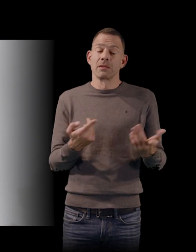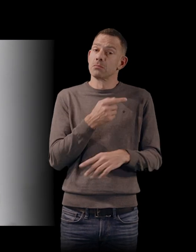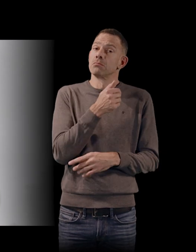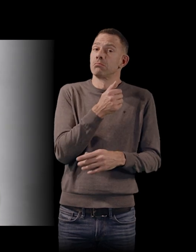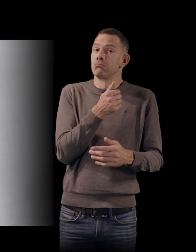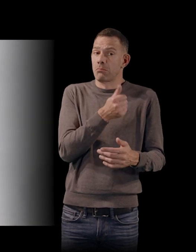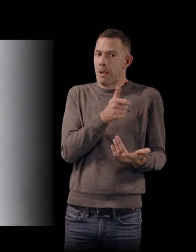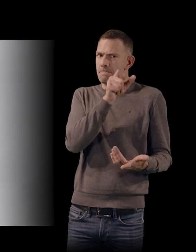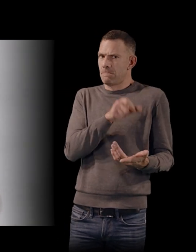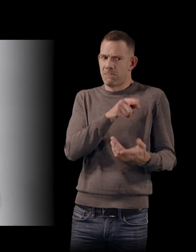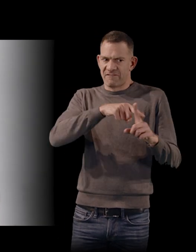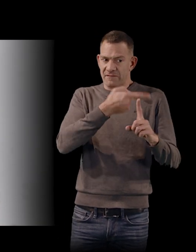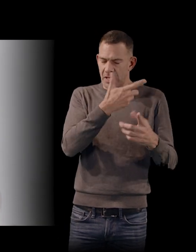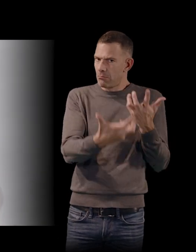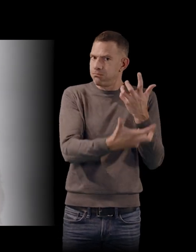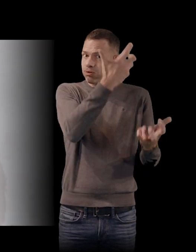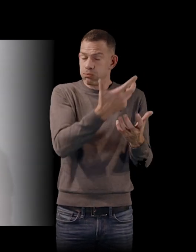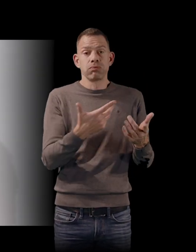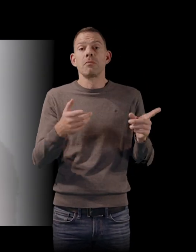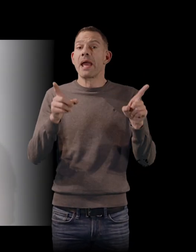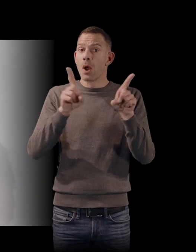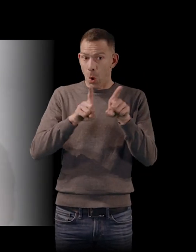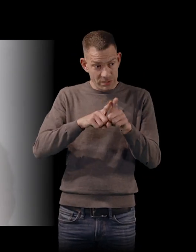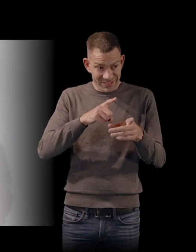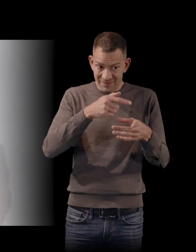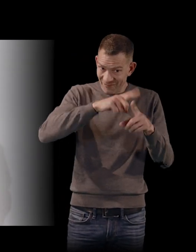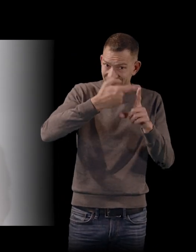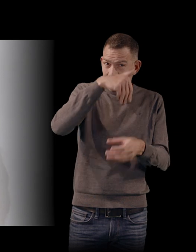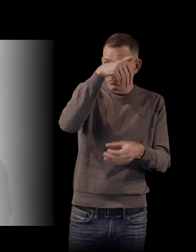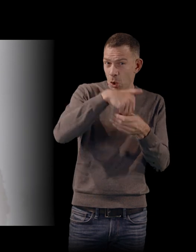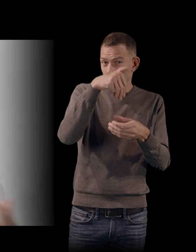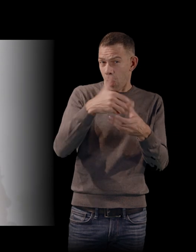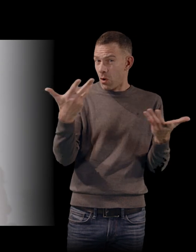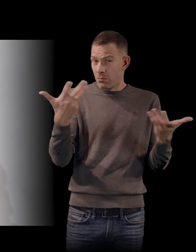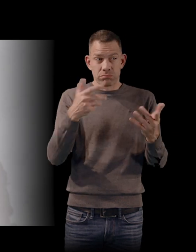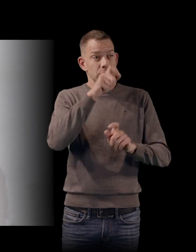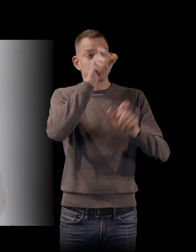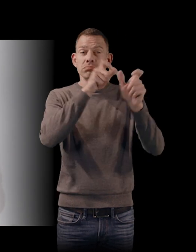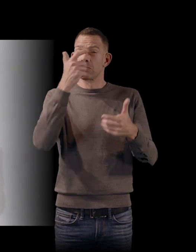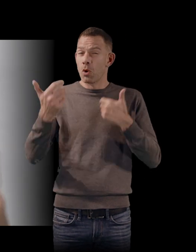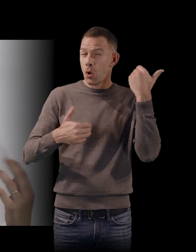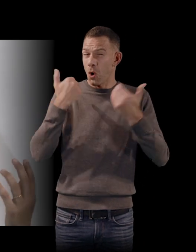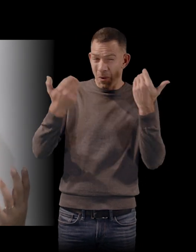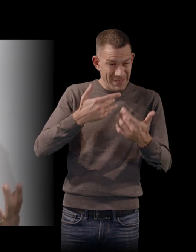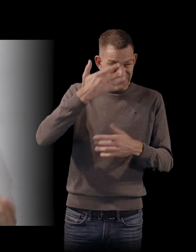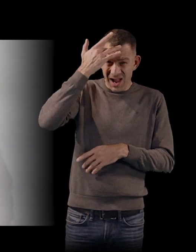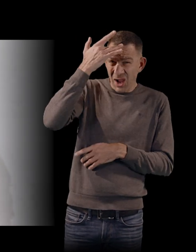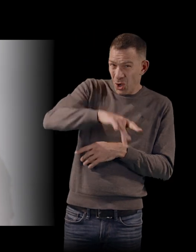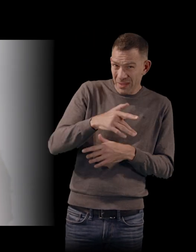film, il transcende ça, mais en plus, il a fait travailler sur son film à la fois des acteurs inconnus qui viennent de ce monde-là des favelas